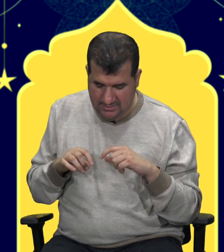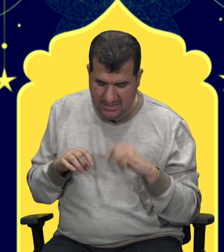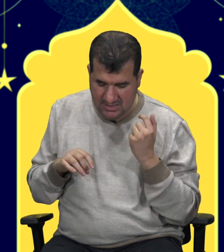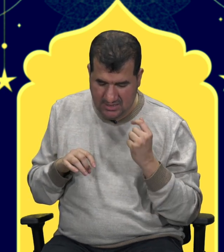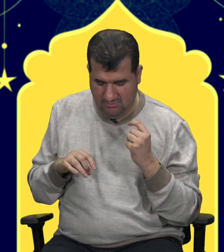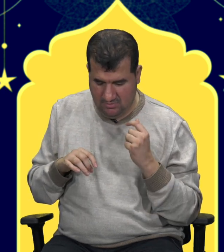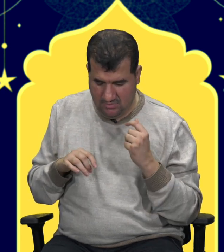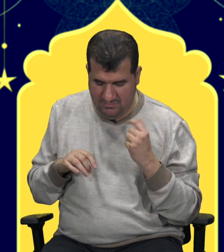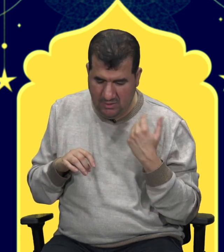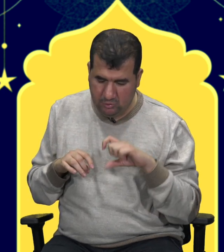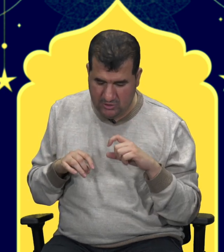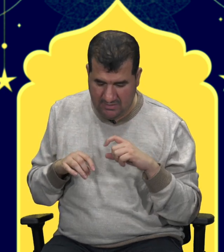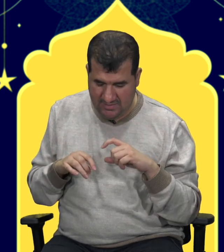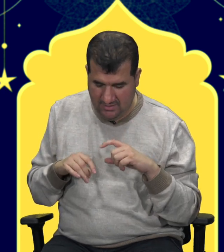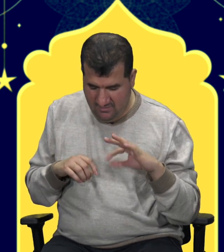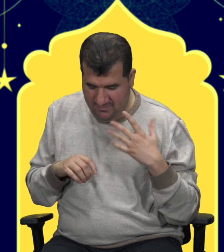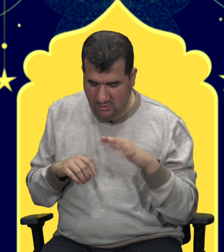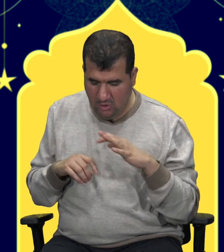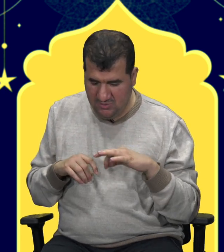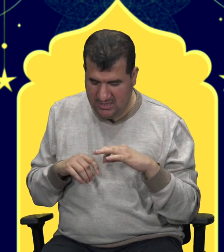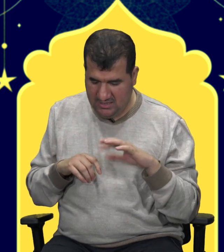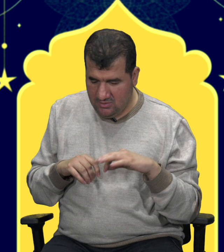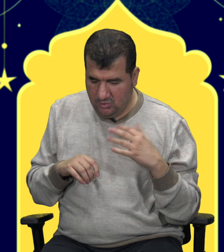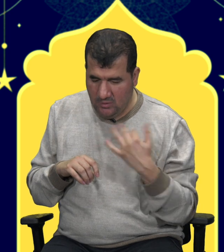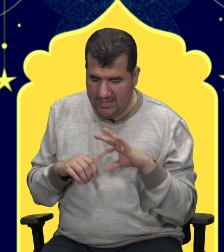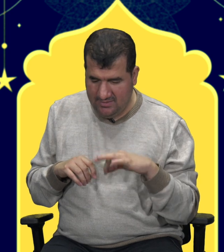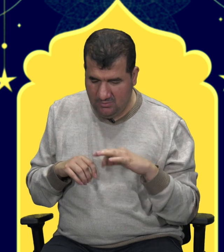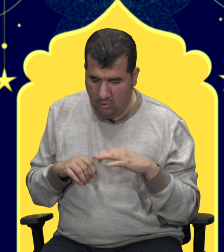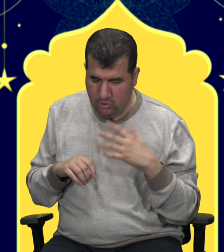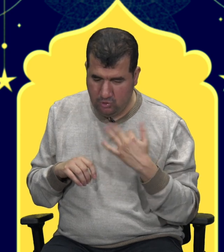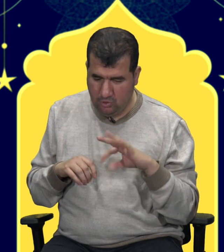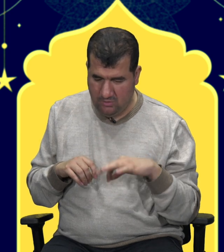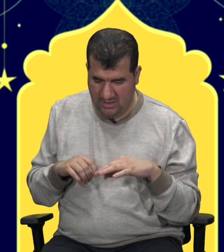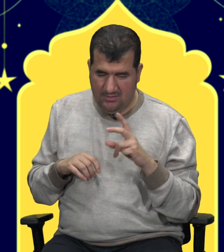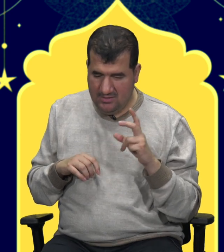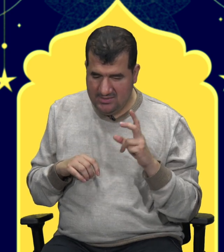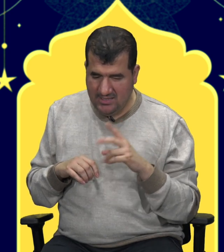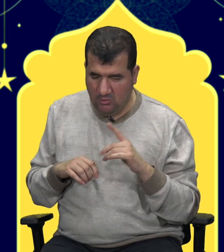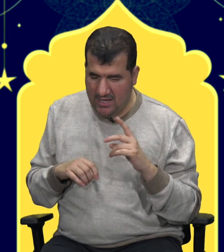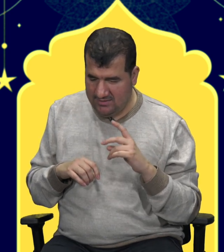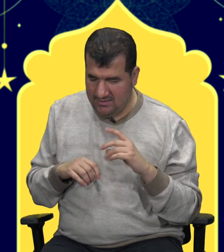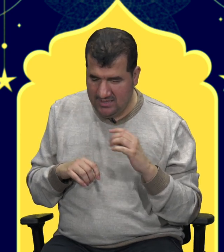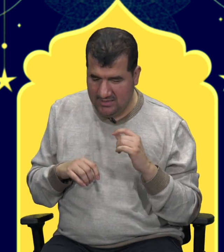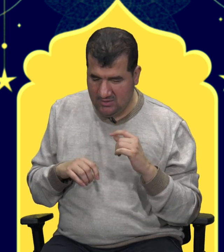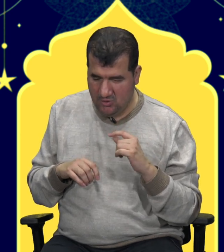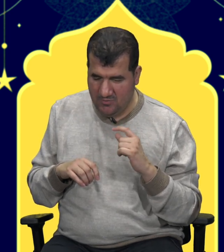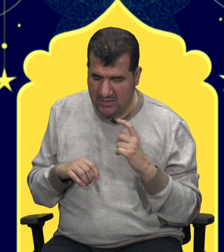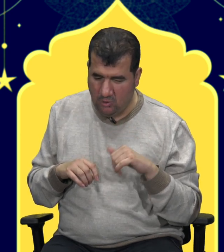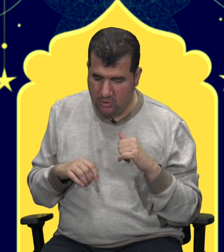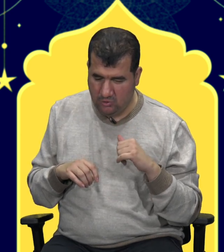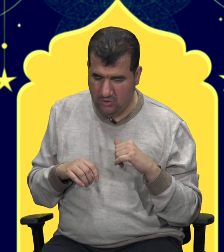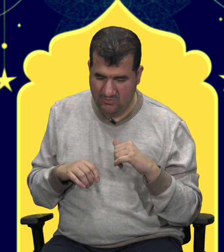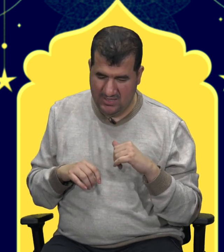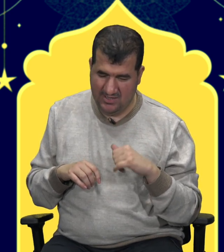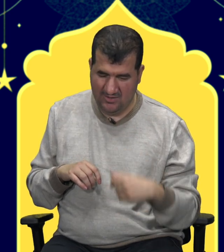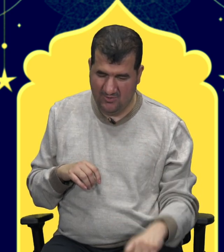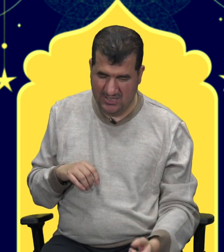için dedim. Ben oturacağım dedi. Ben de dönüp şey dedim. Dua et dedim. Oruç tutuyorum dedim. Sen de dua et dedi. Niye dedi. Çünkü ben de oruç tutuyorum dedi. O şekilde